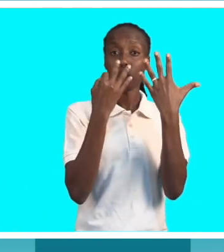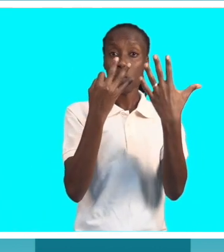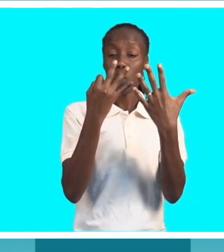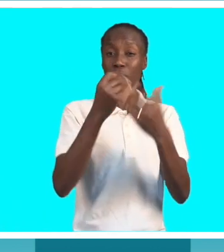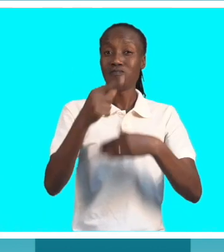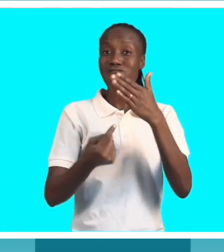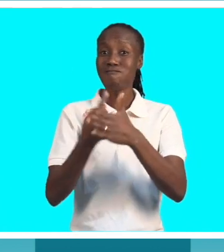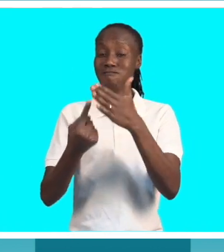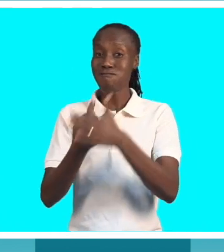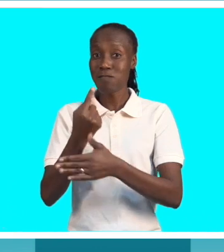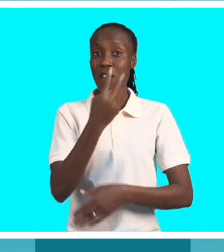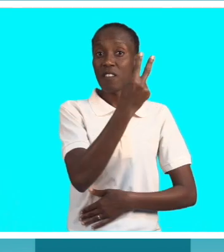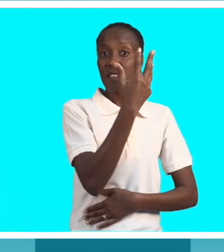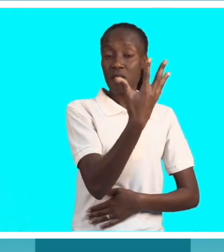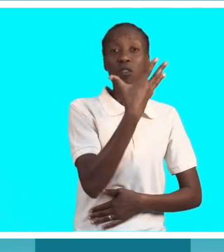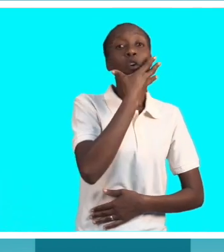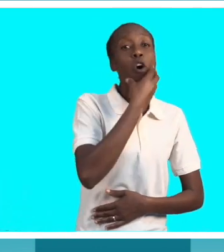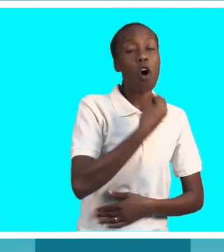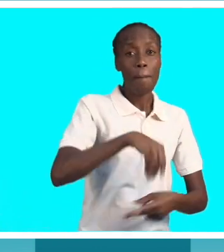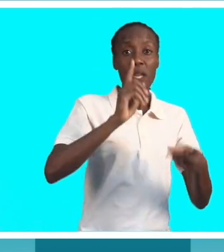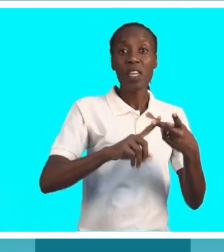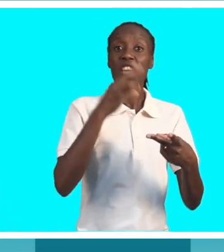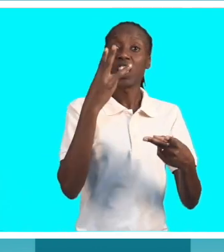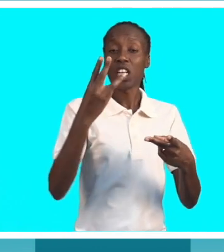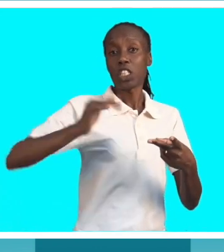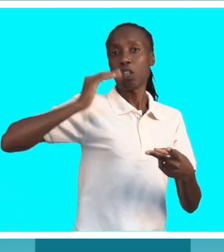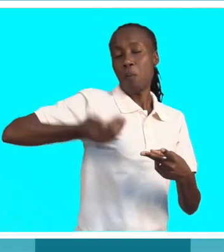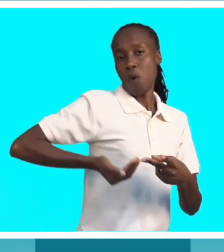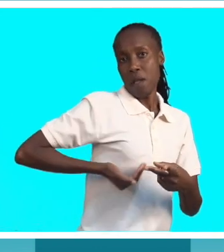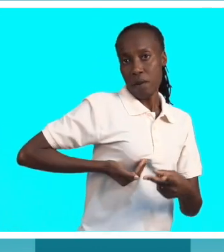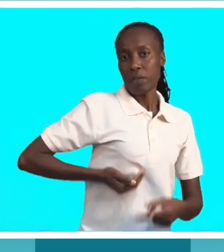casos, sendo 25 homens e 3 mulheres. Música Música Música